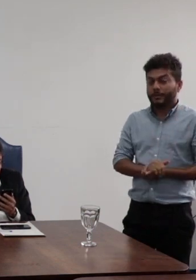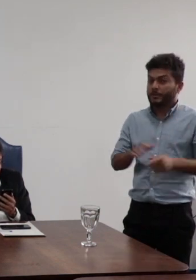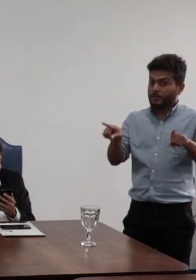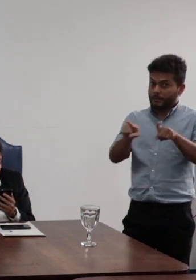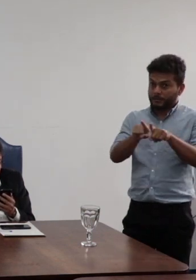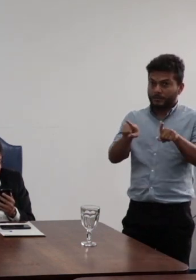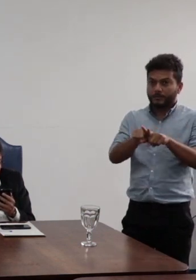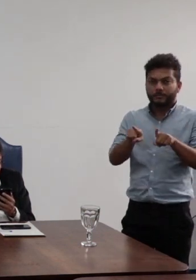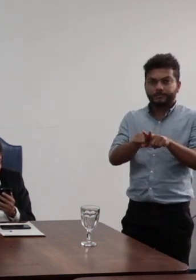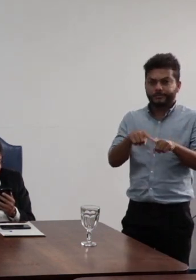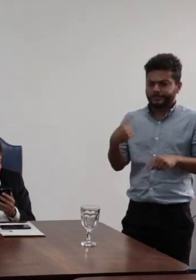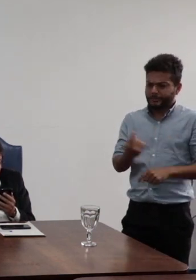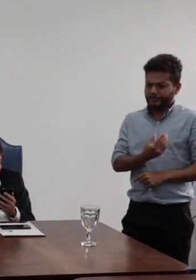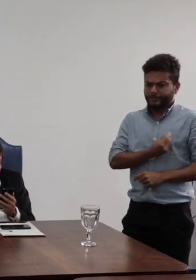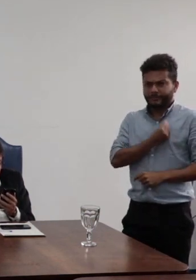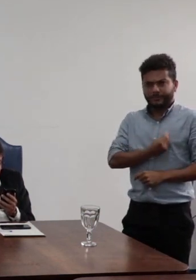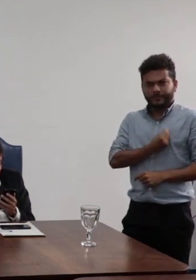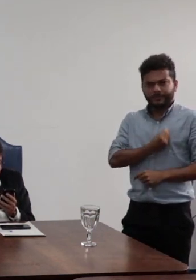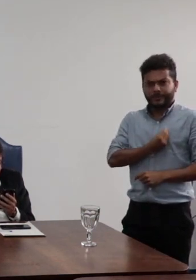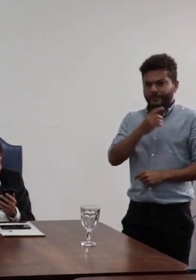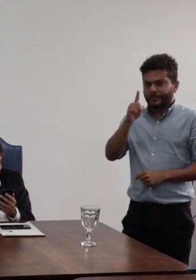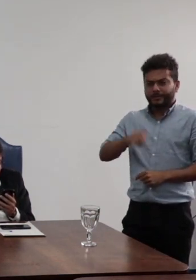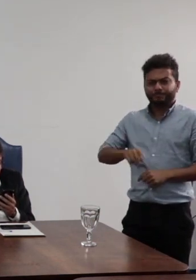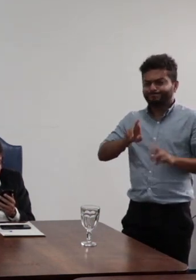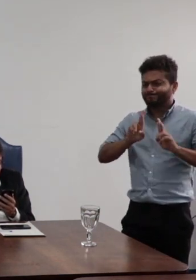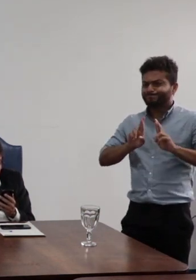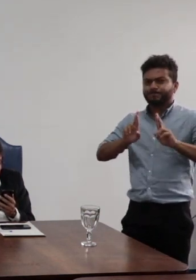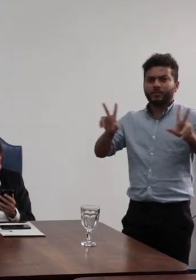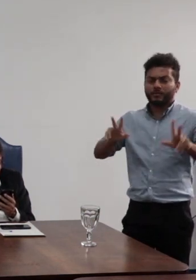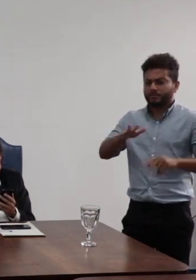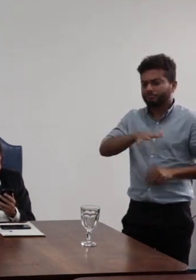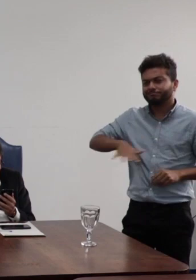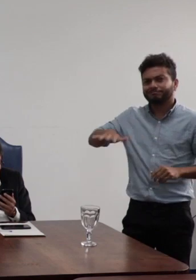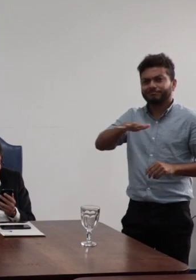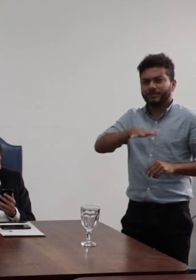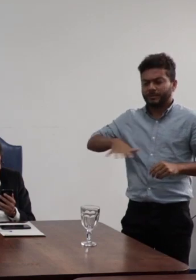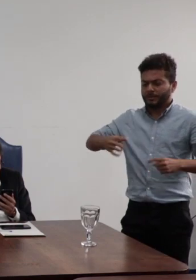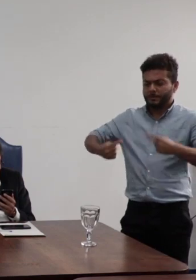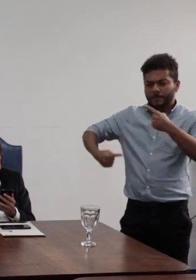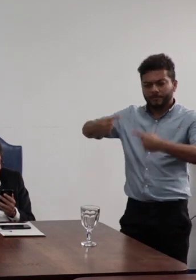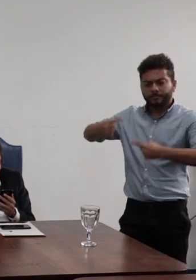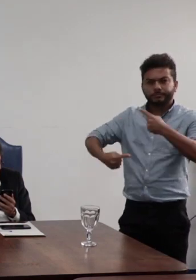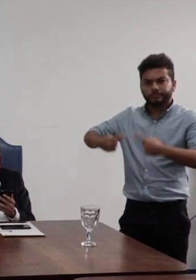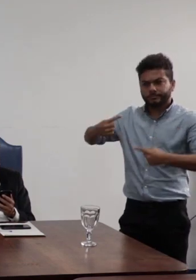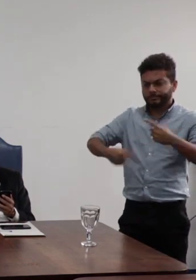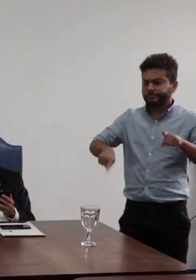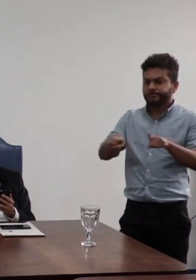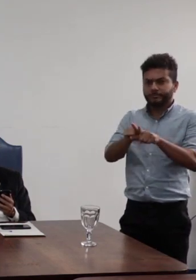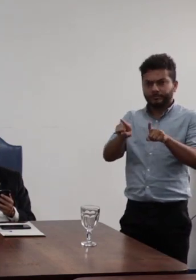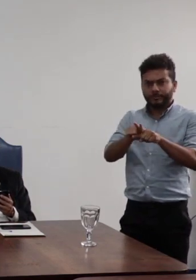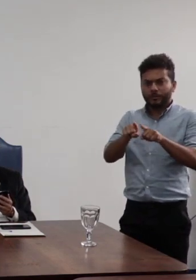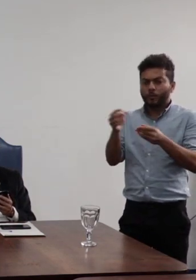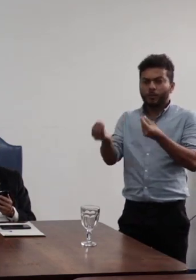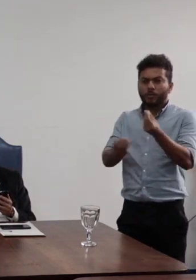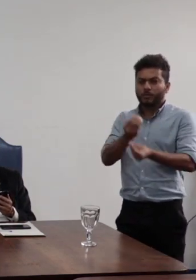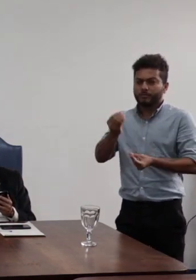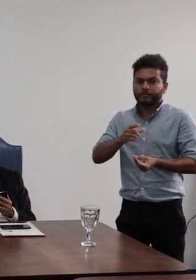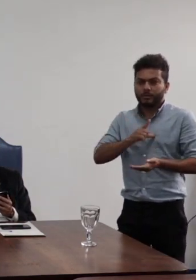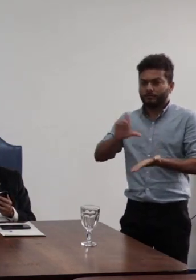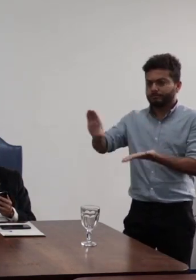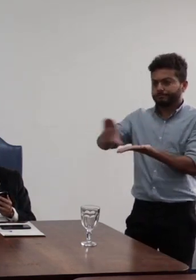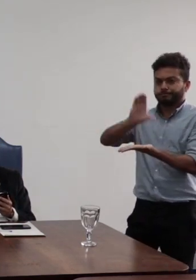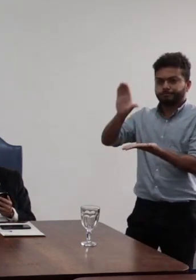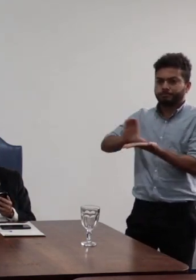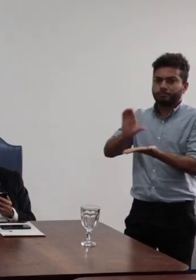passamos a viver uma excepcionalidade política e uma excepcionalidade que, do ponto de vista do orçamento para o